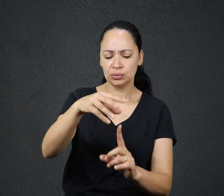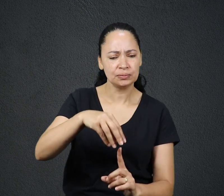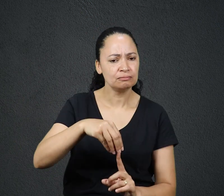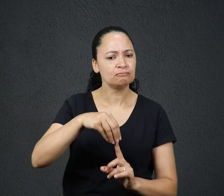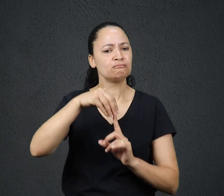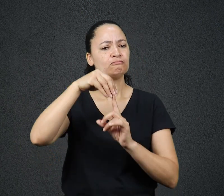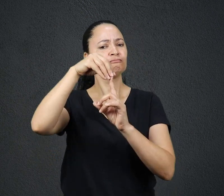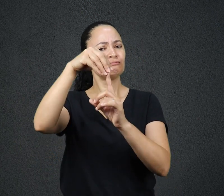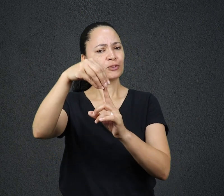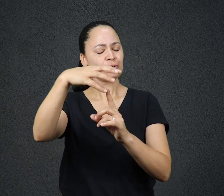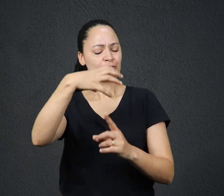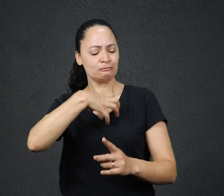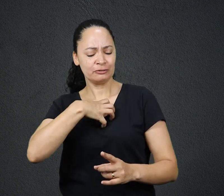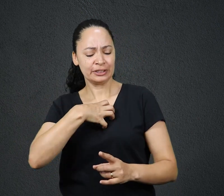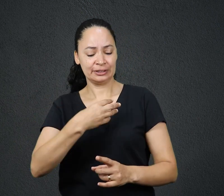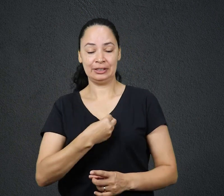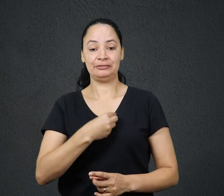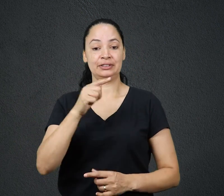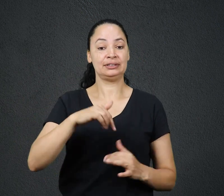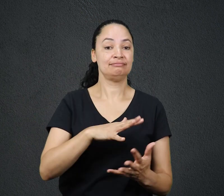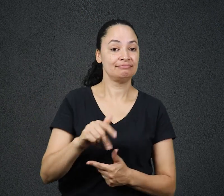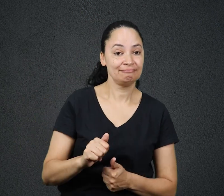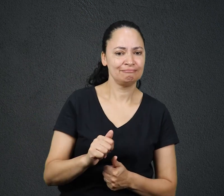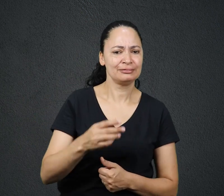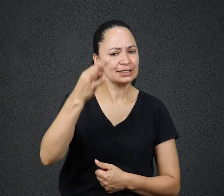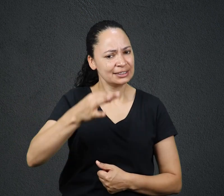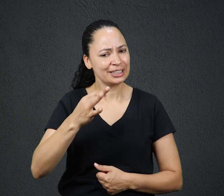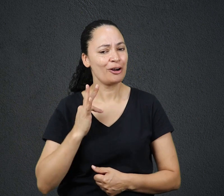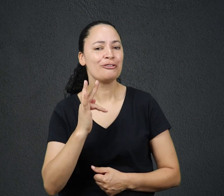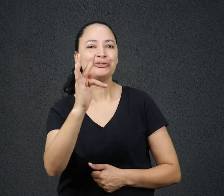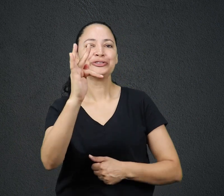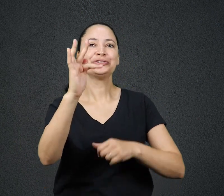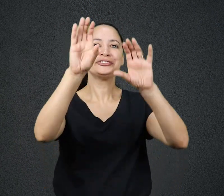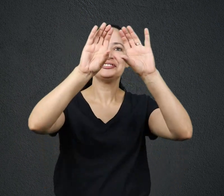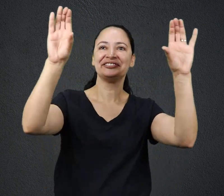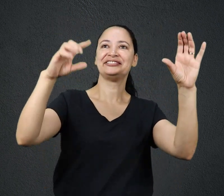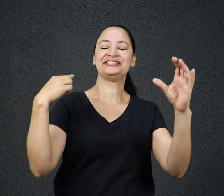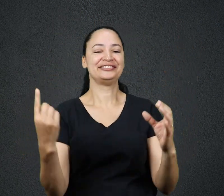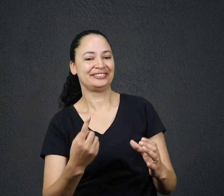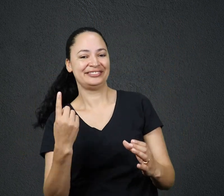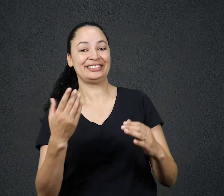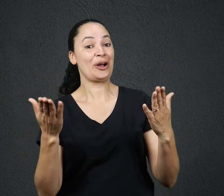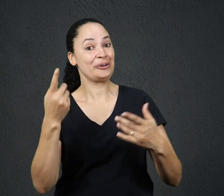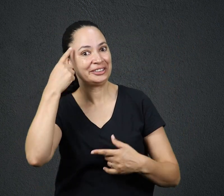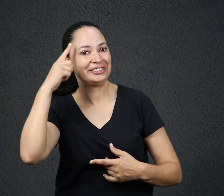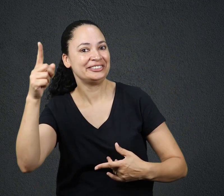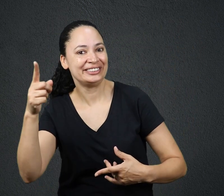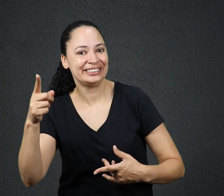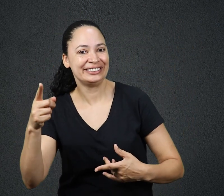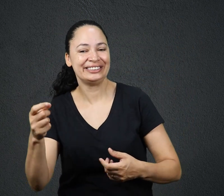sentido para a vida neste mundo e certeza da vida eterna Hoje é o dia para recebê